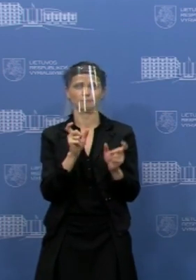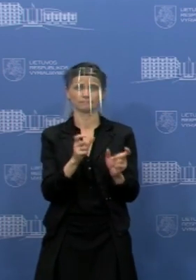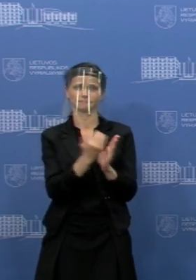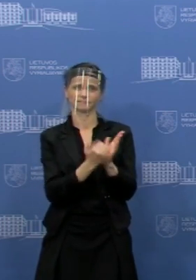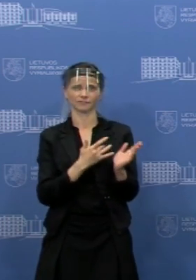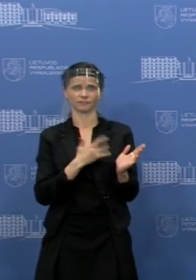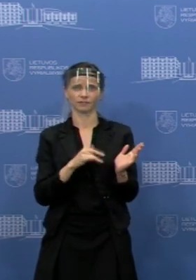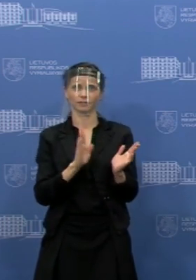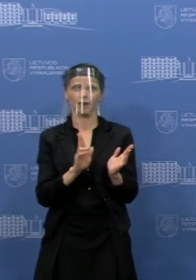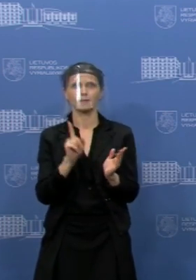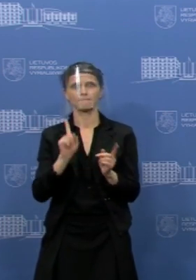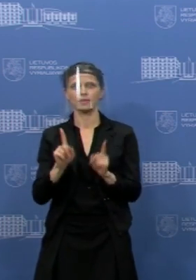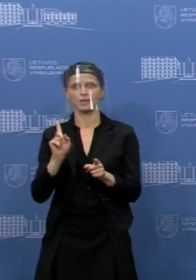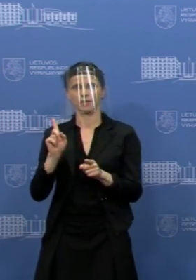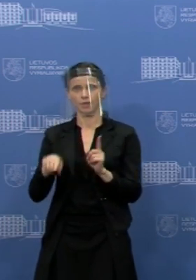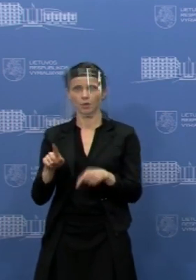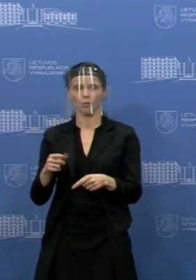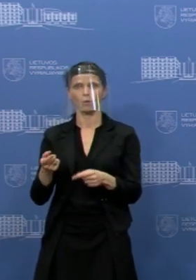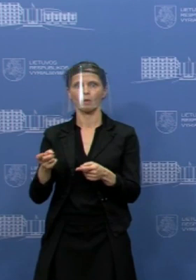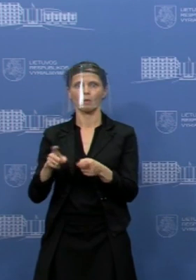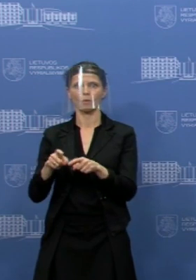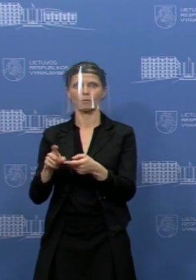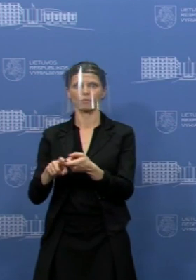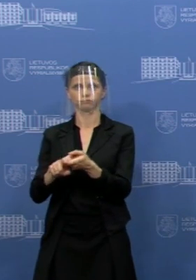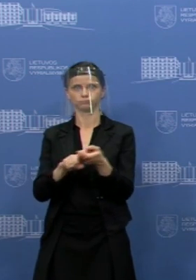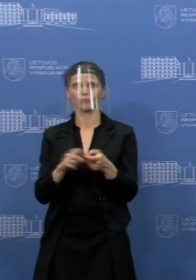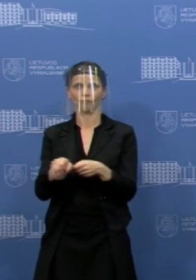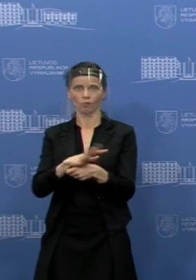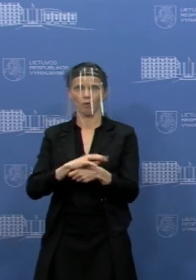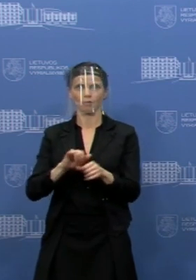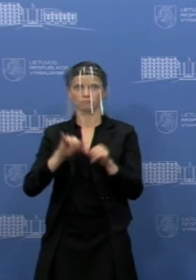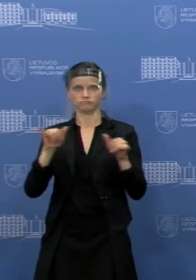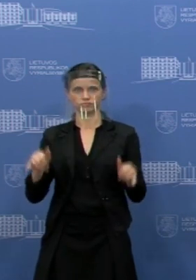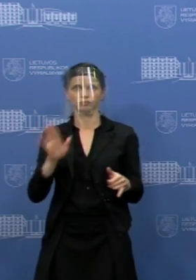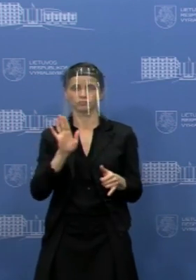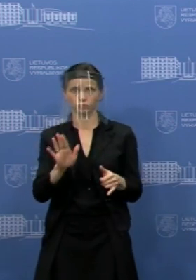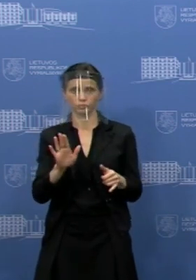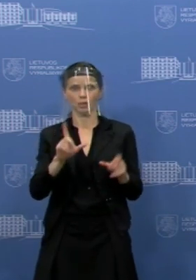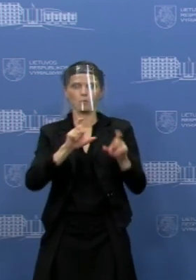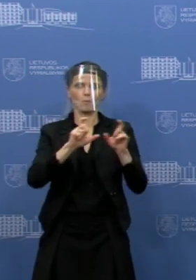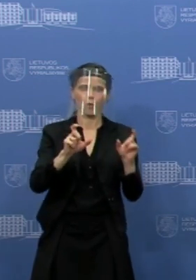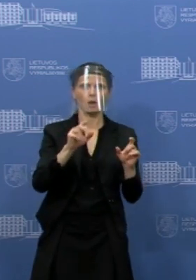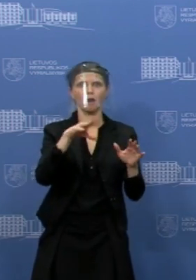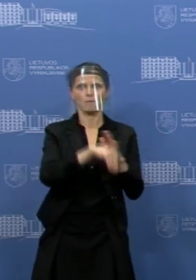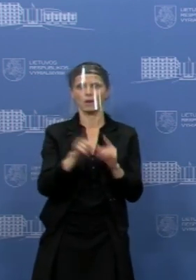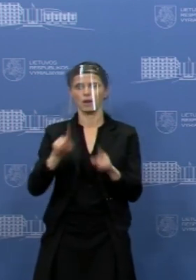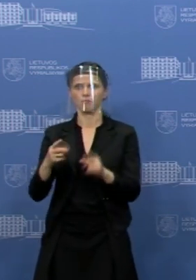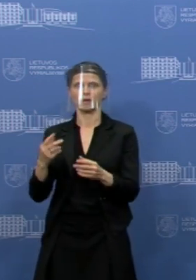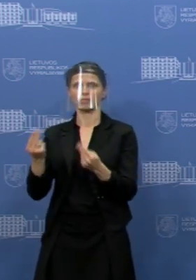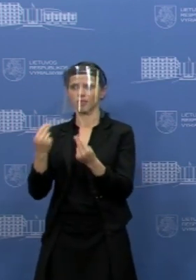lyga išplistų kažkokioje konkrečioje įstaigoje, matyti jokio kito pasirinkimo tiesiog nebebūtų.